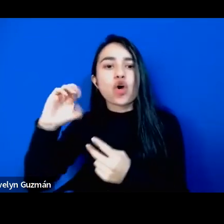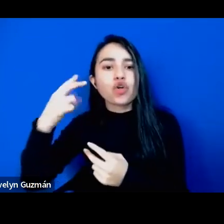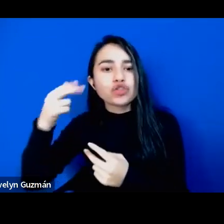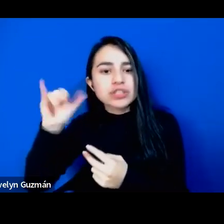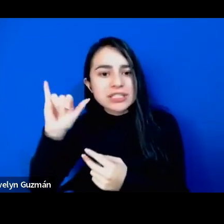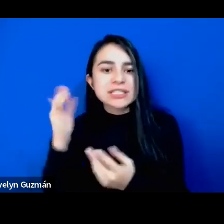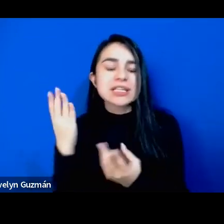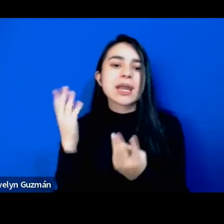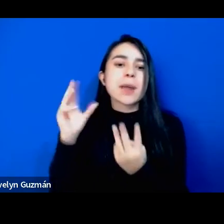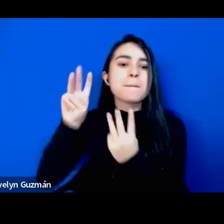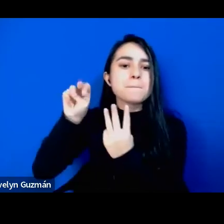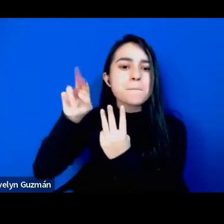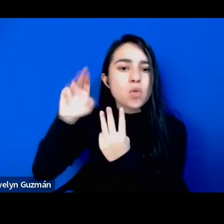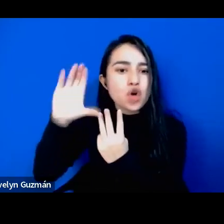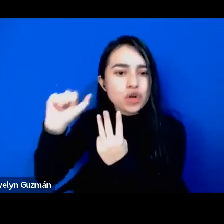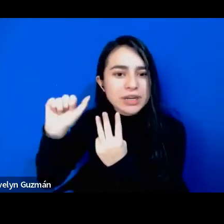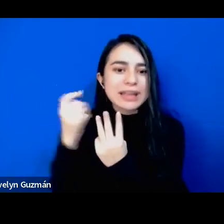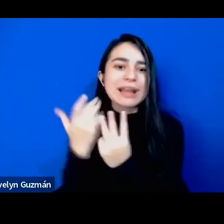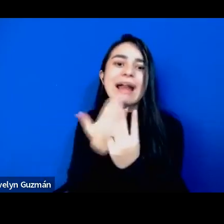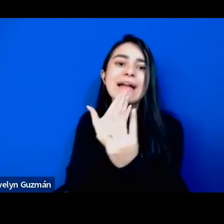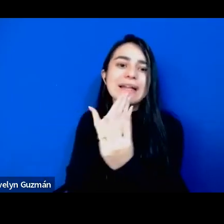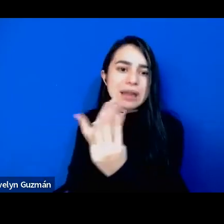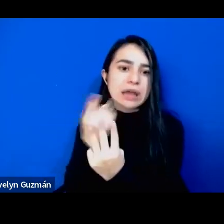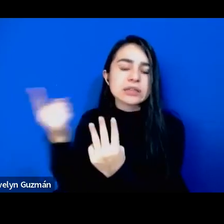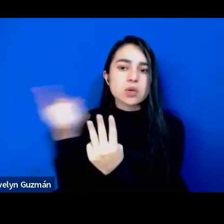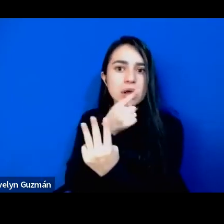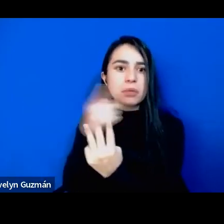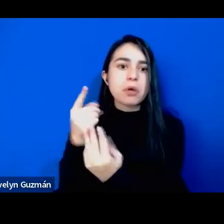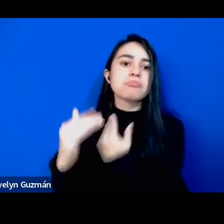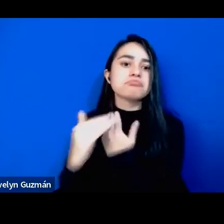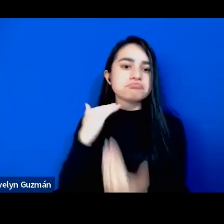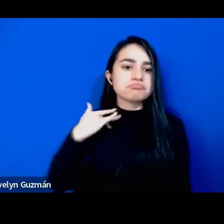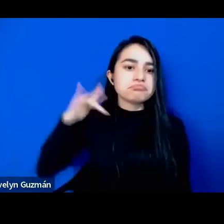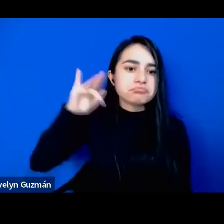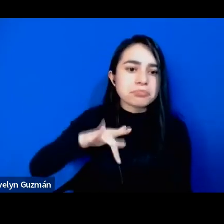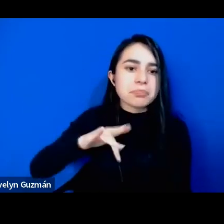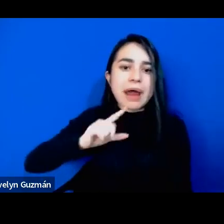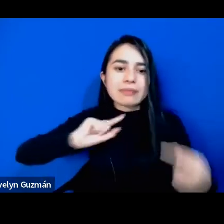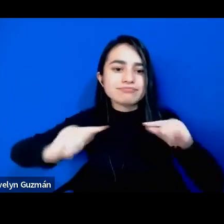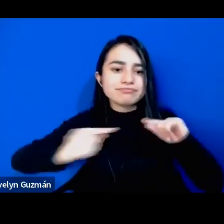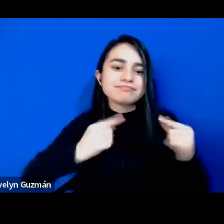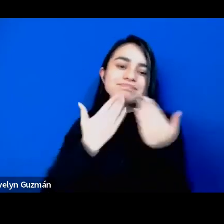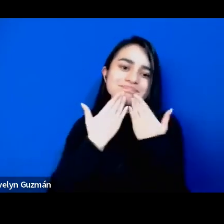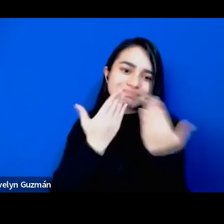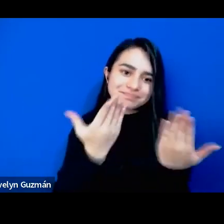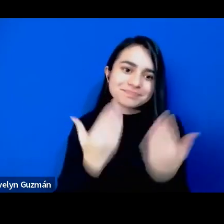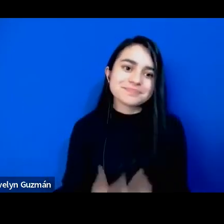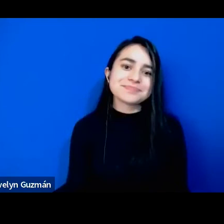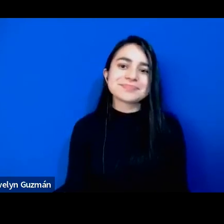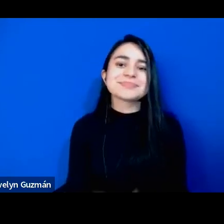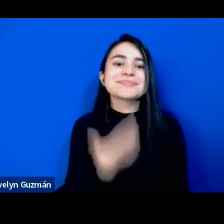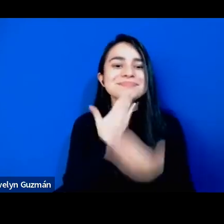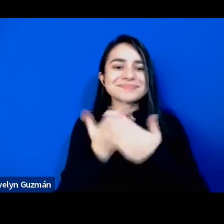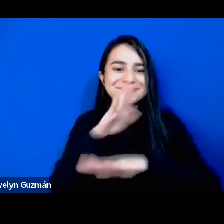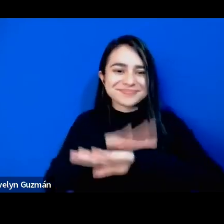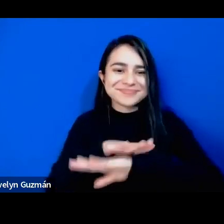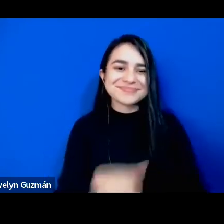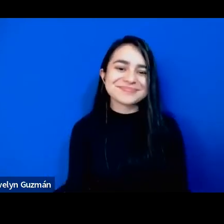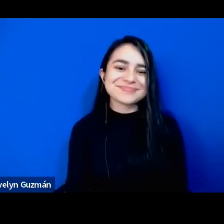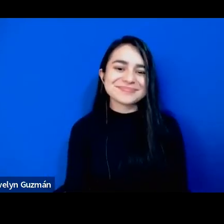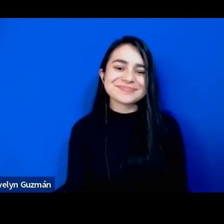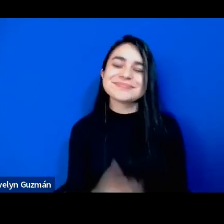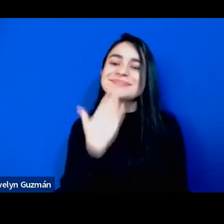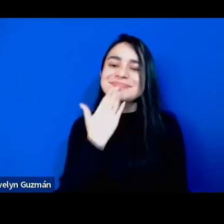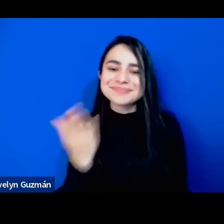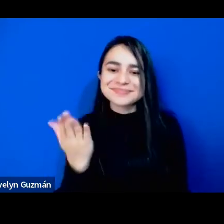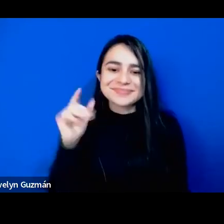Mónica y toda la platea por esta posibilidad de discusión. Buenas tardes. Gracias Flavio. Muchas gracias